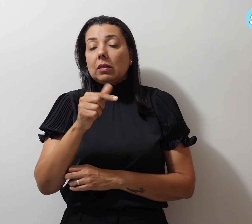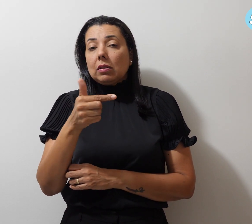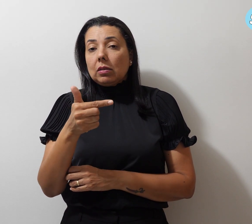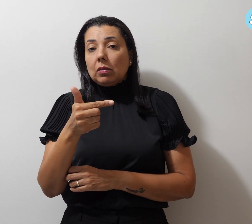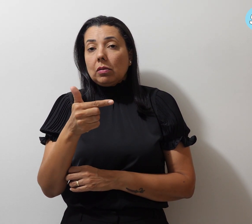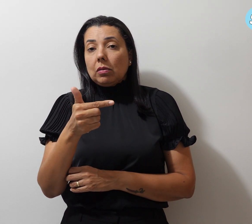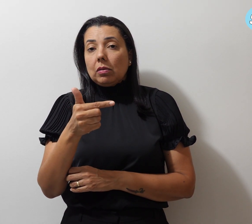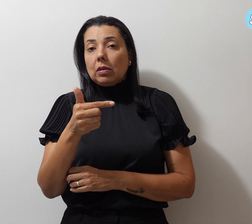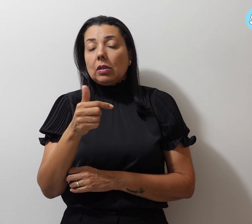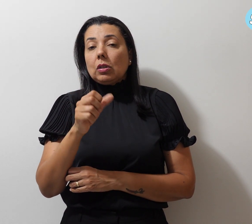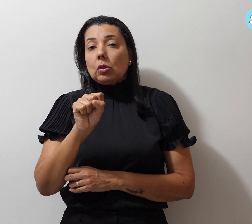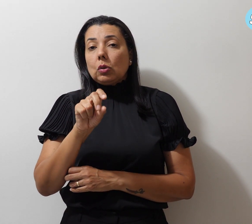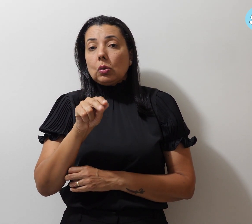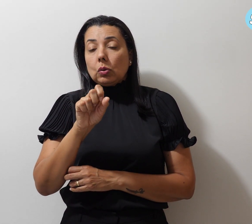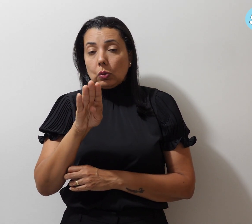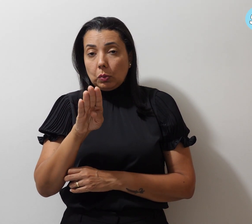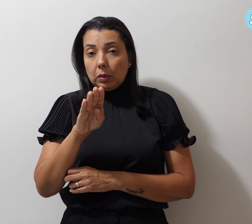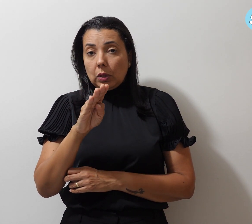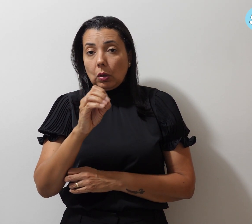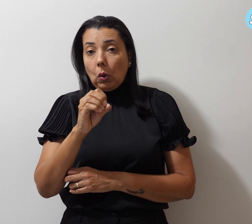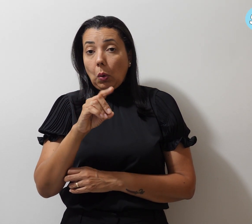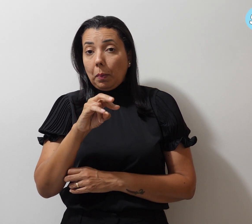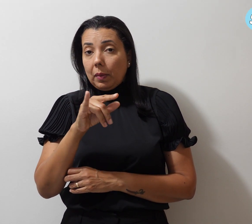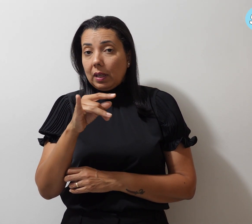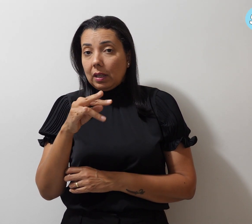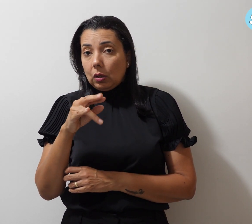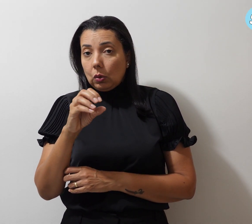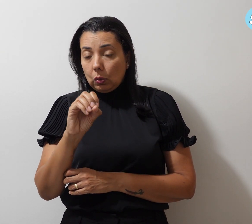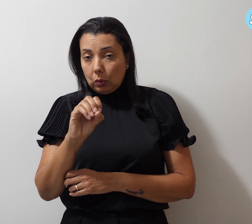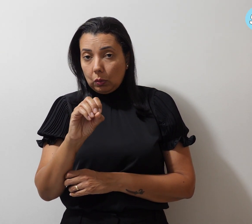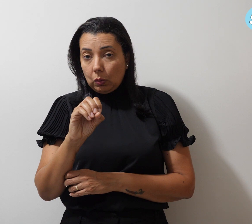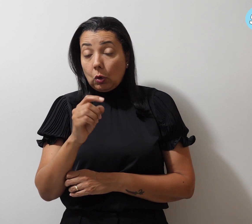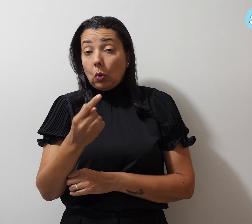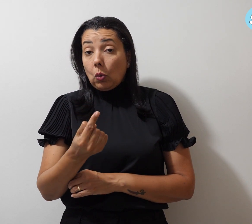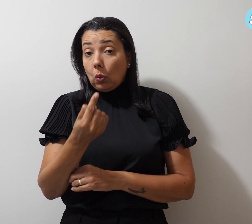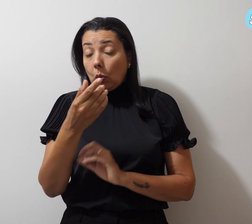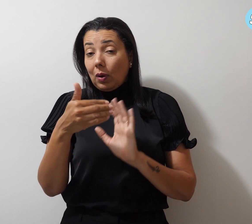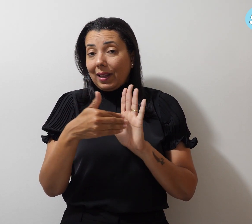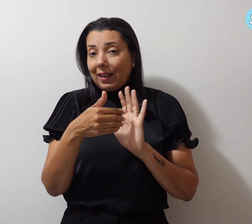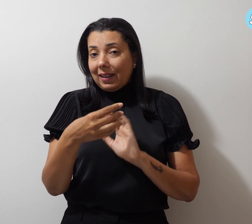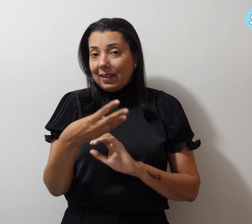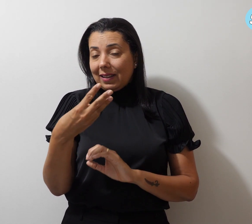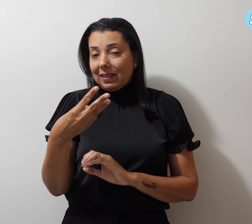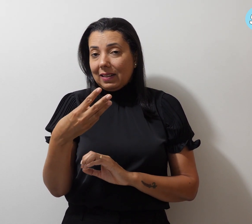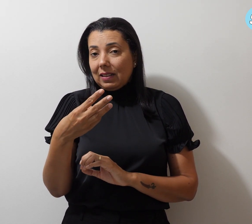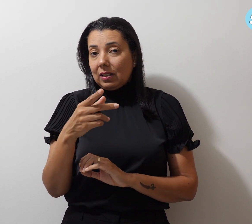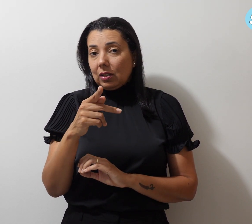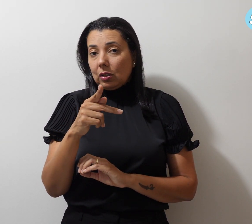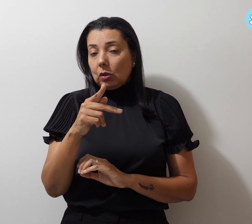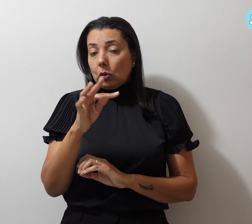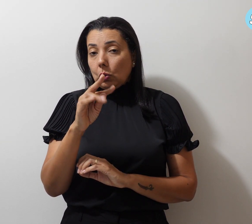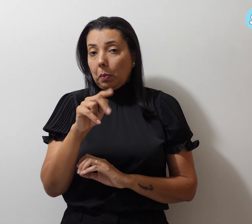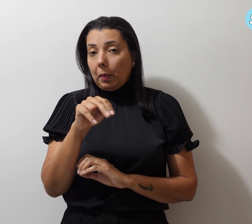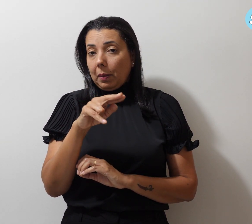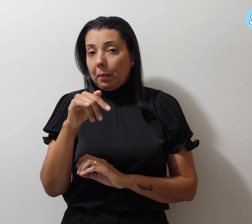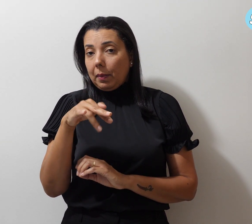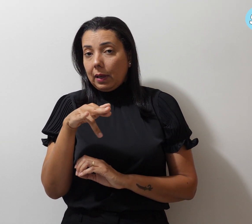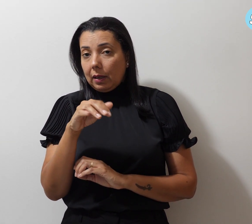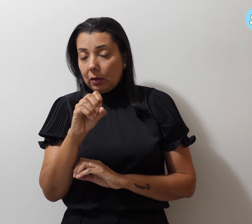Sub-óbito. Sub-óbito 1 a 3 no Tupamaros. Disputa de